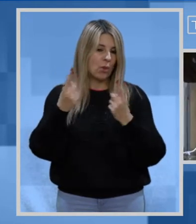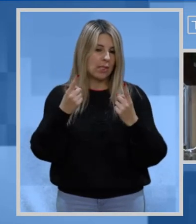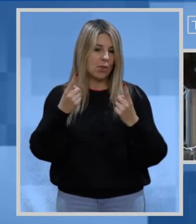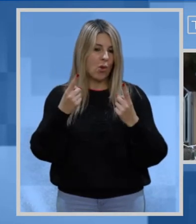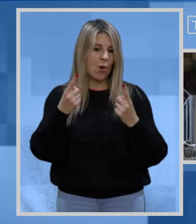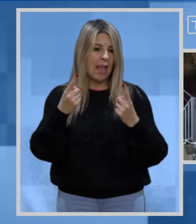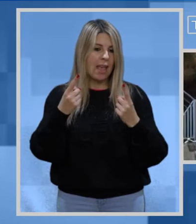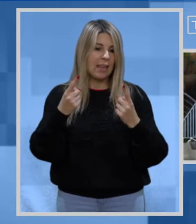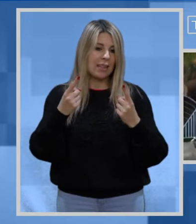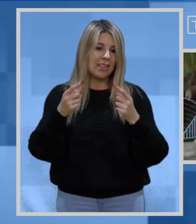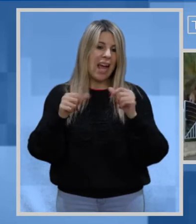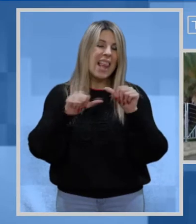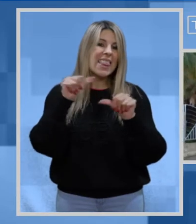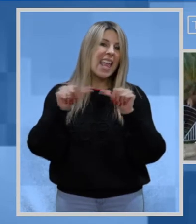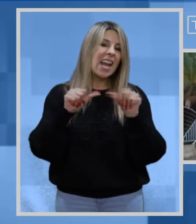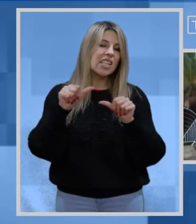psicofisica